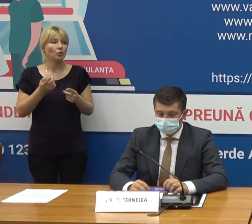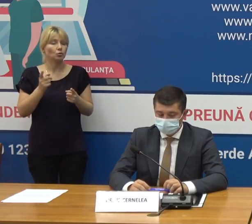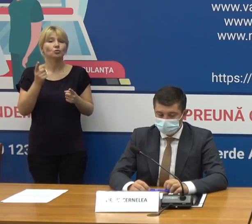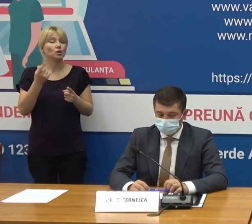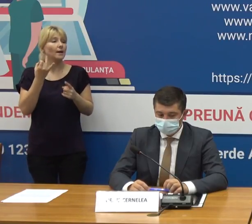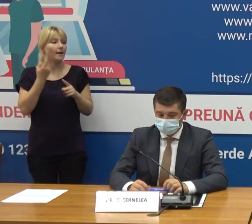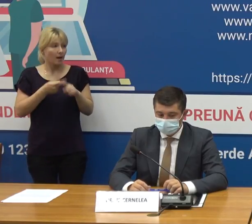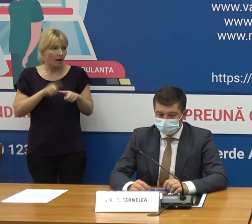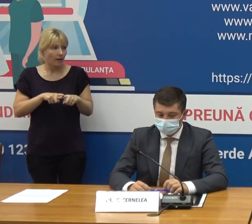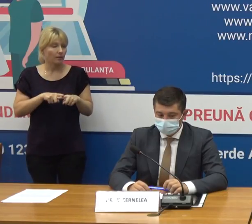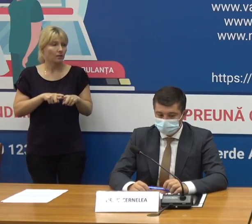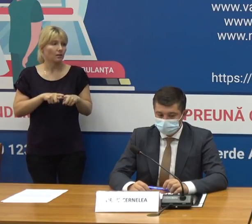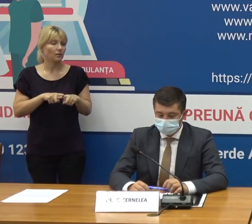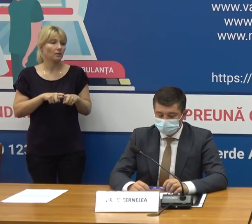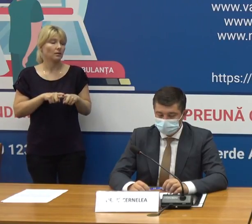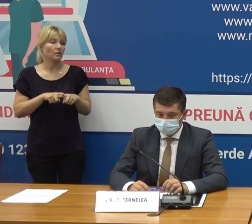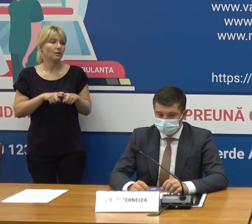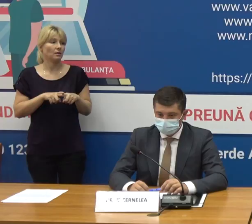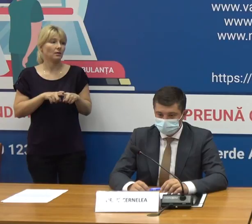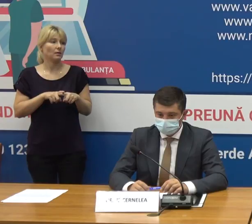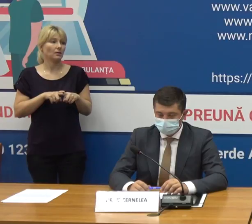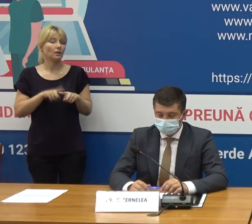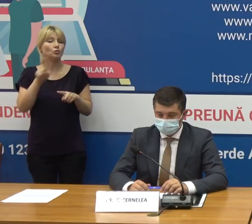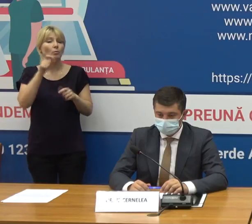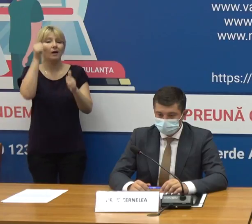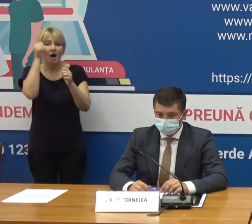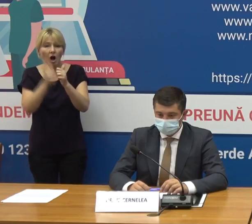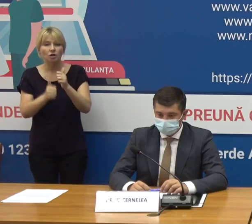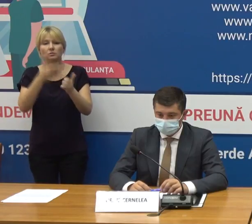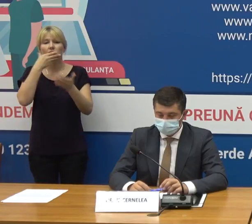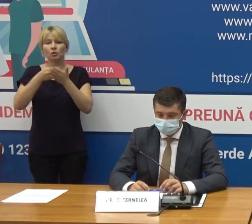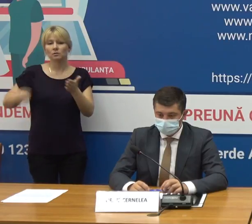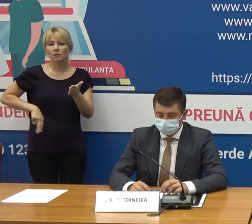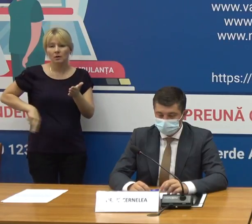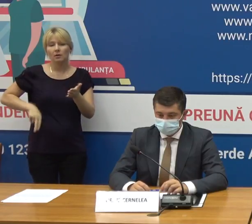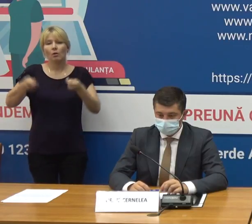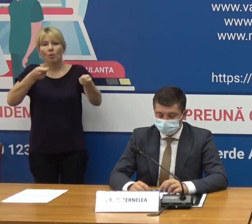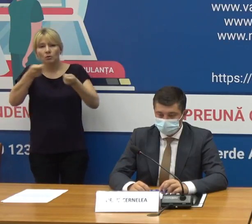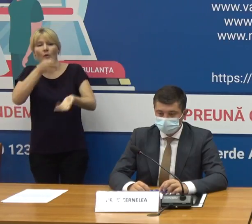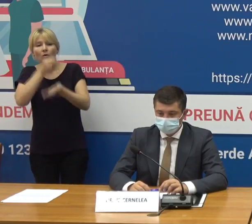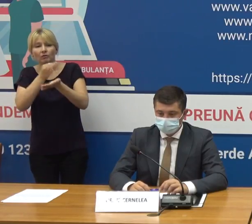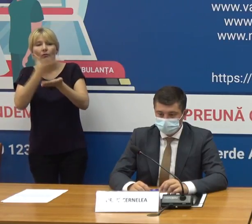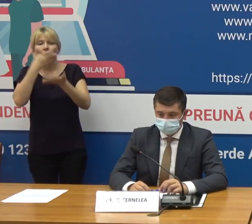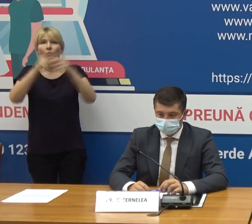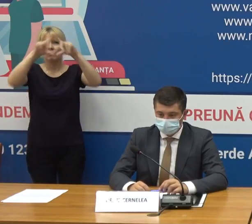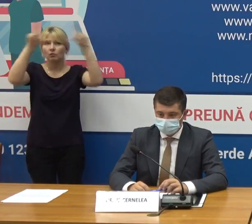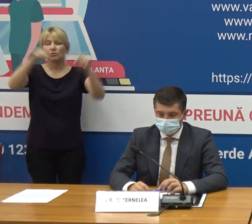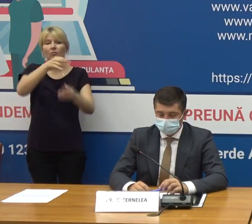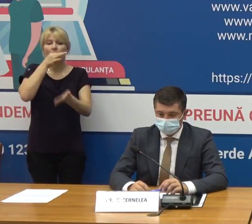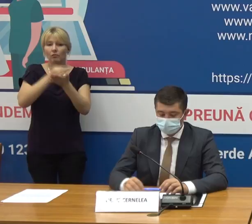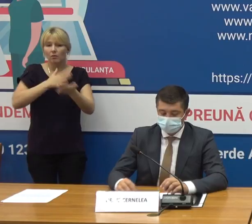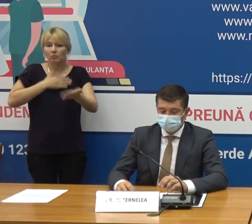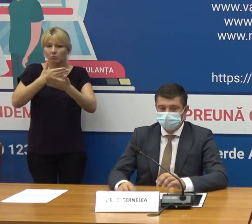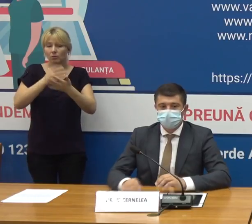este prin faptul ca fiecare conducător de instituție este responsabil de